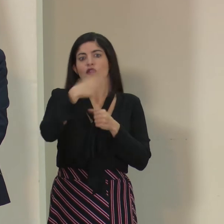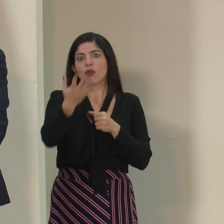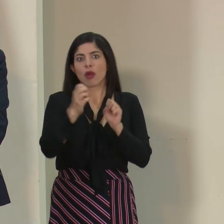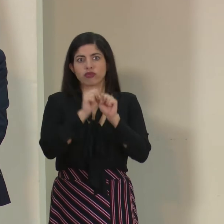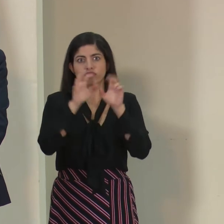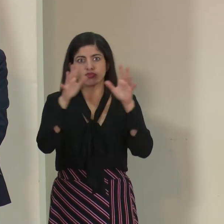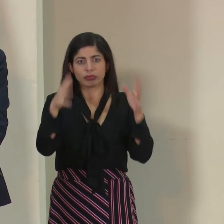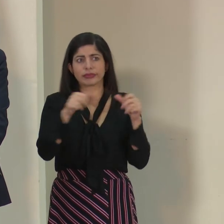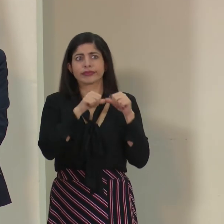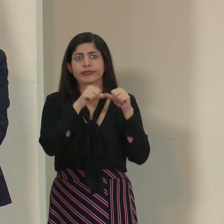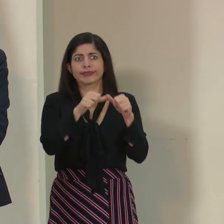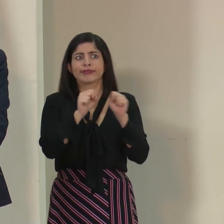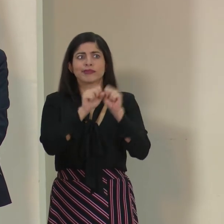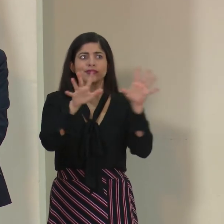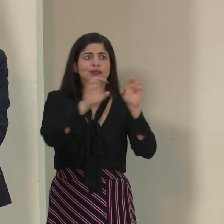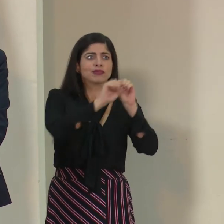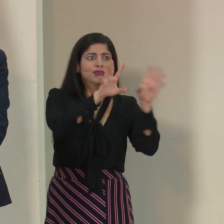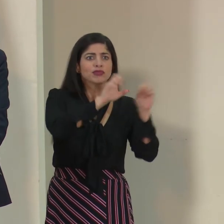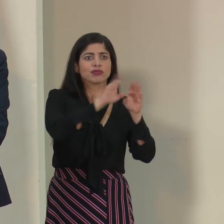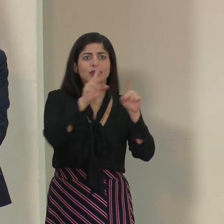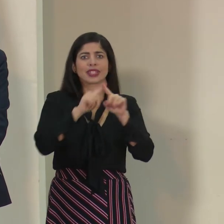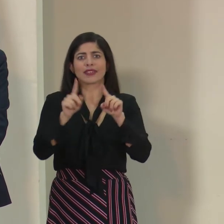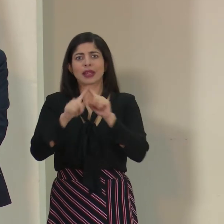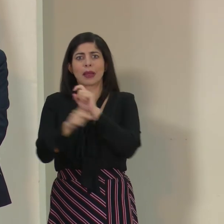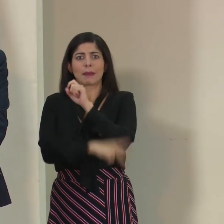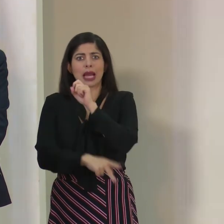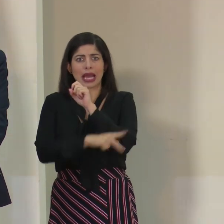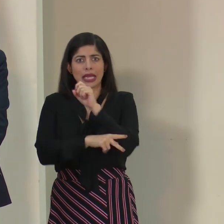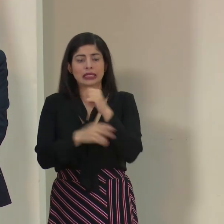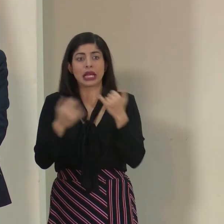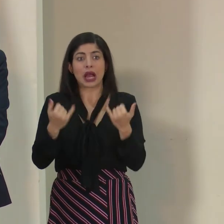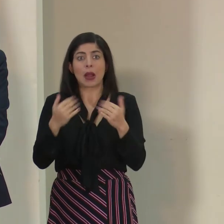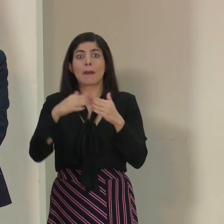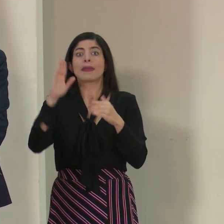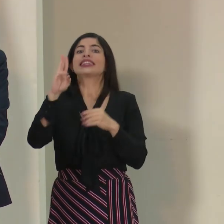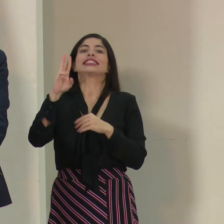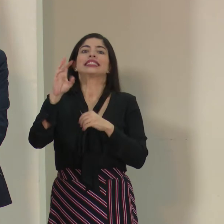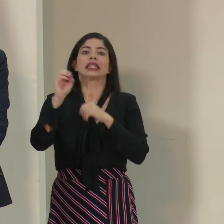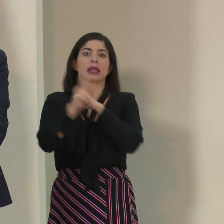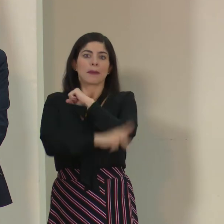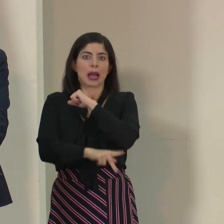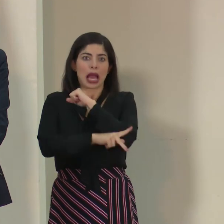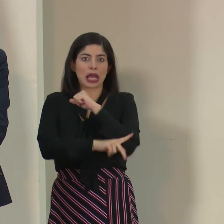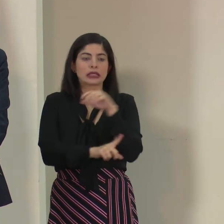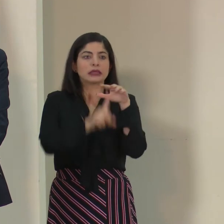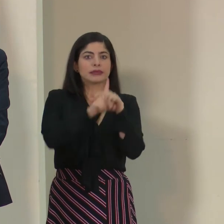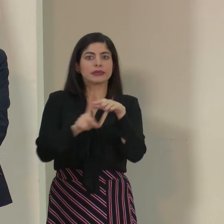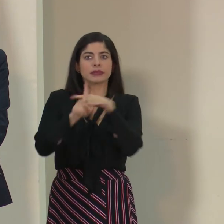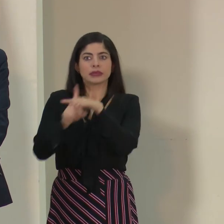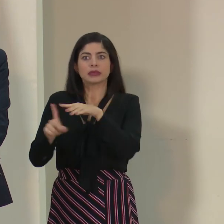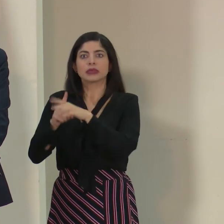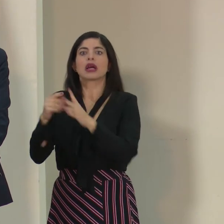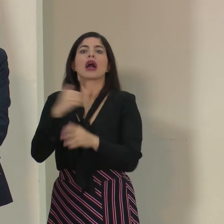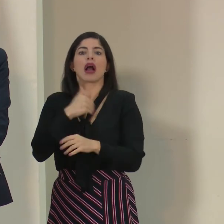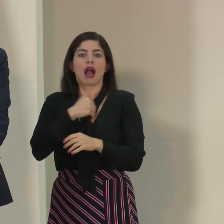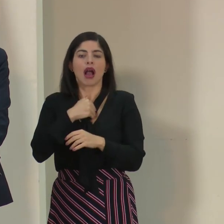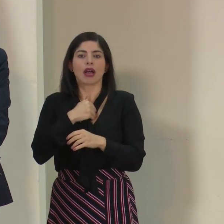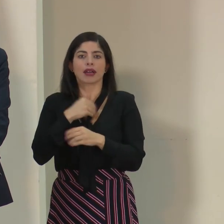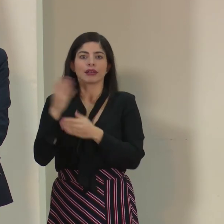sostenida en varios países y más de 60 casos, más bien países que han reportado casos importados.